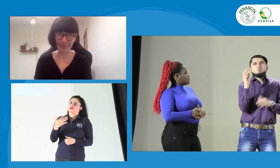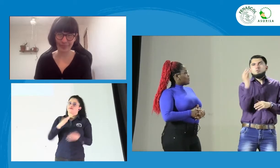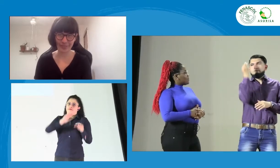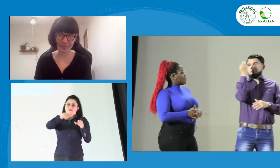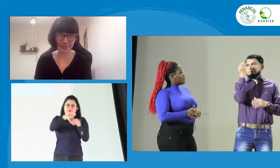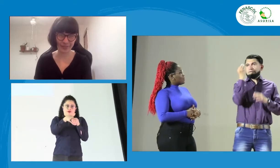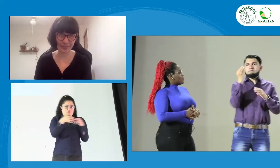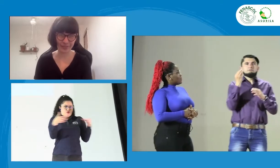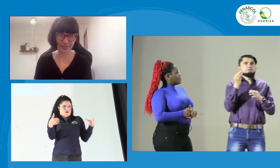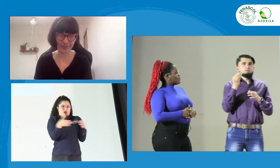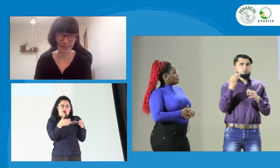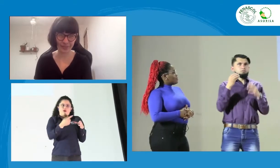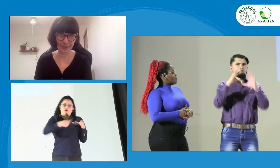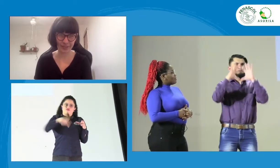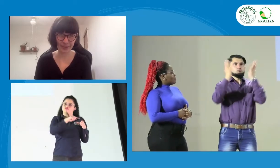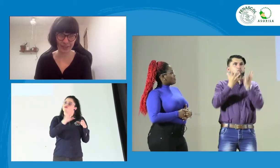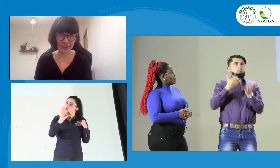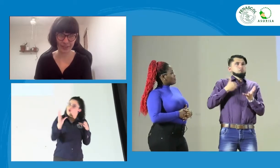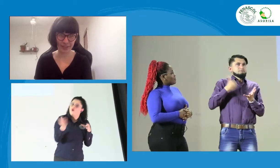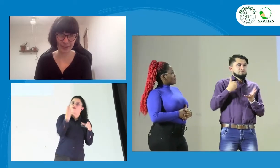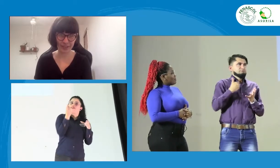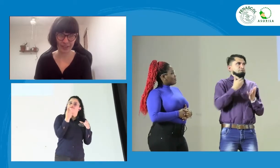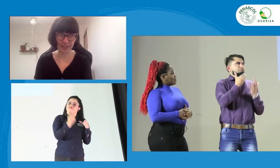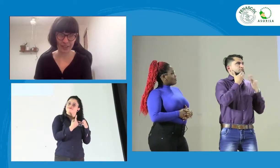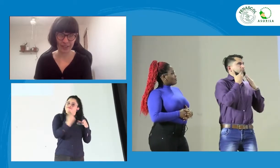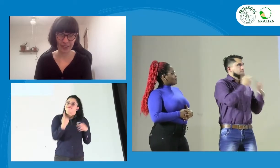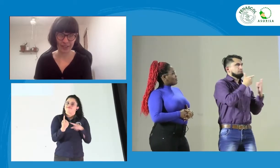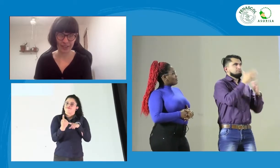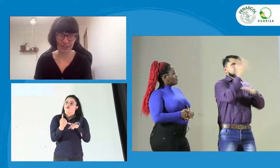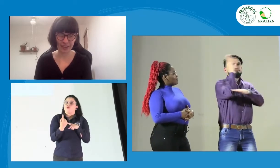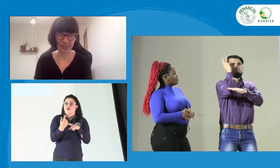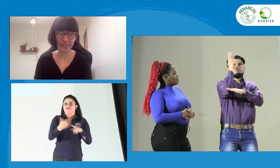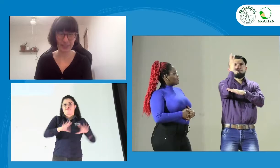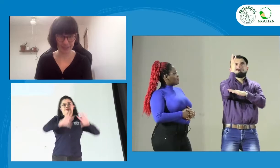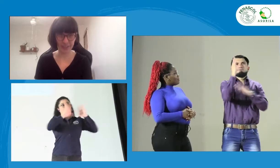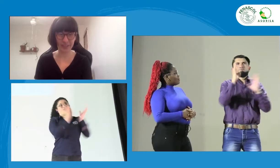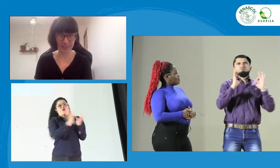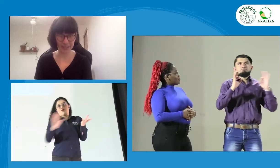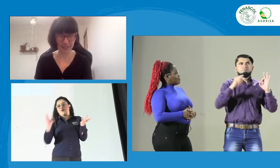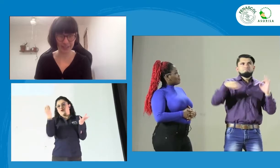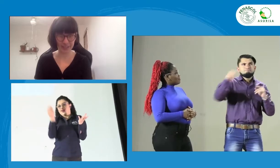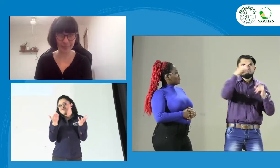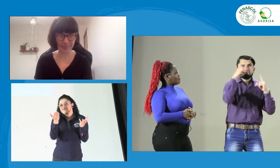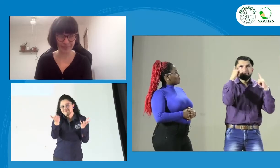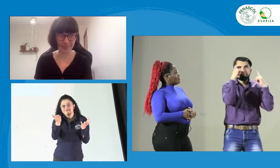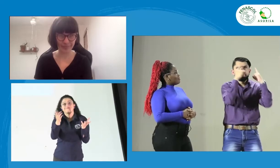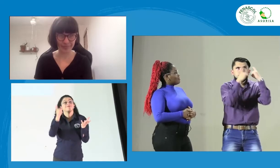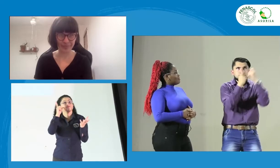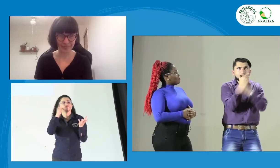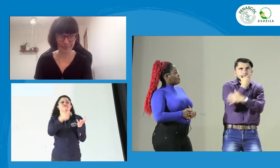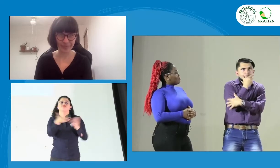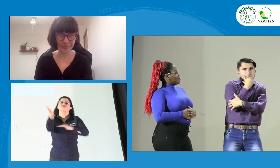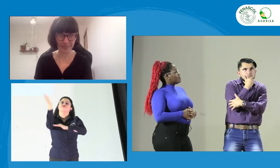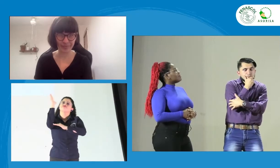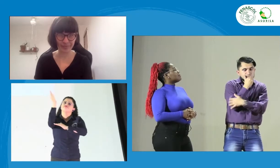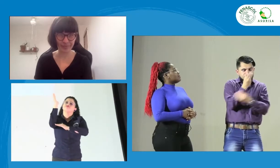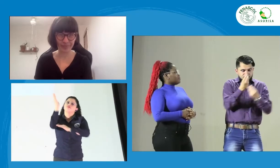acerca de la sección de jóvenes de la Federación Mundial de Sordos. La verdad es que para nosotros es de suma importancia